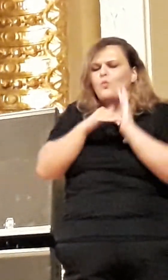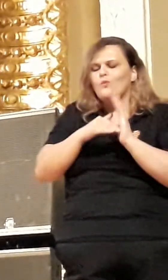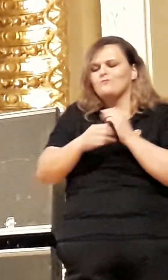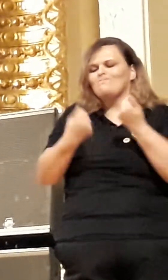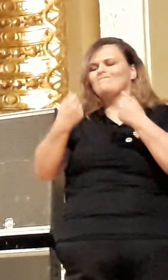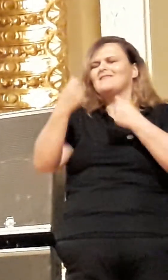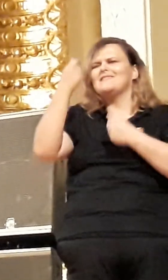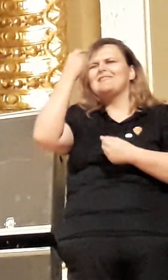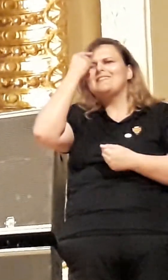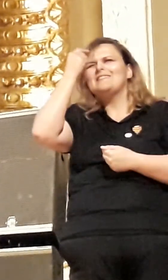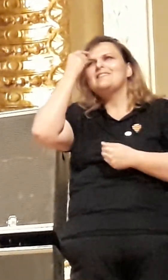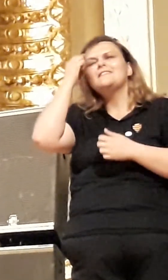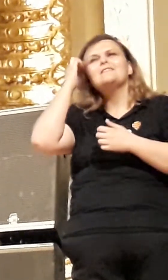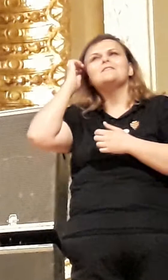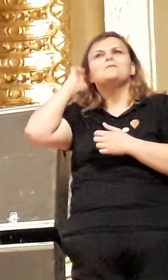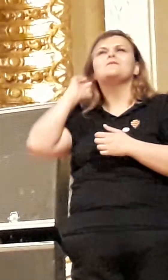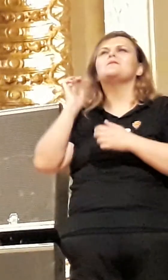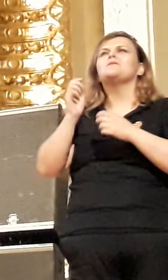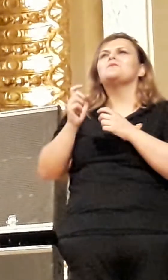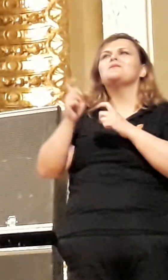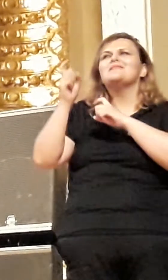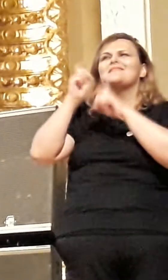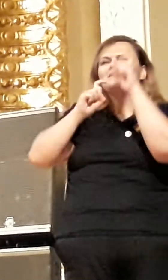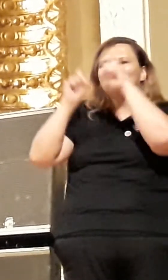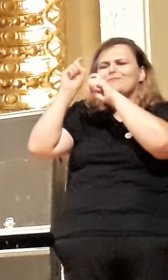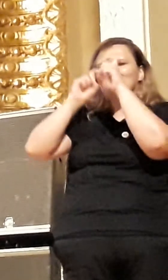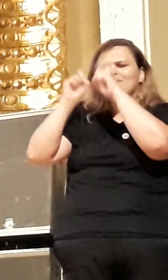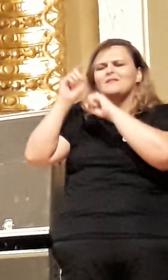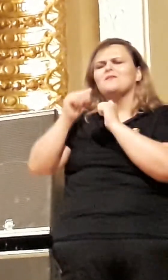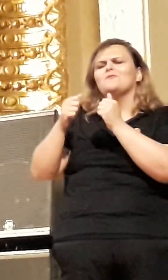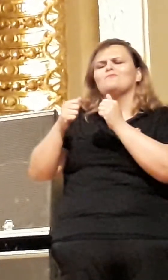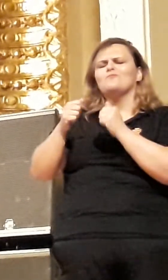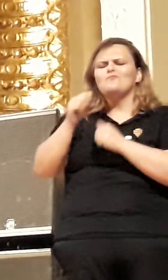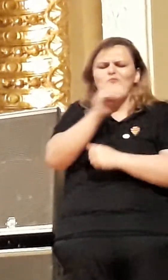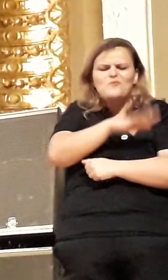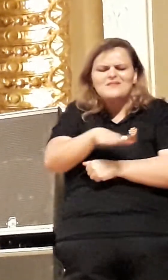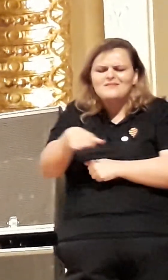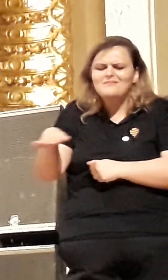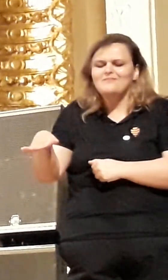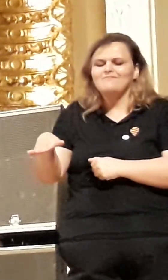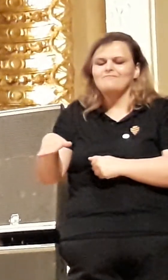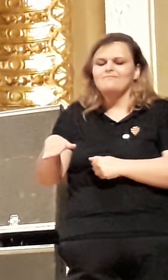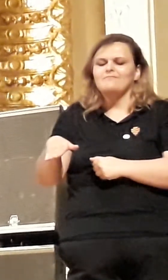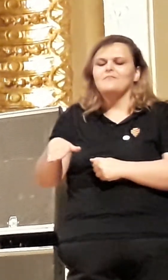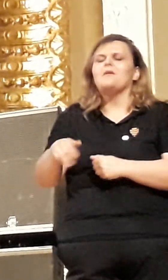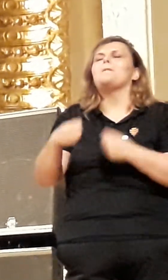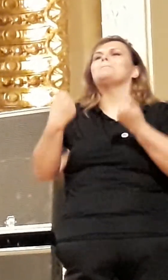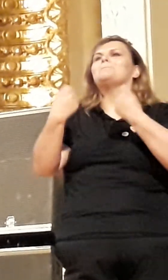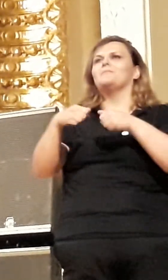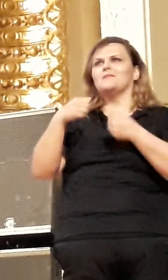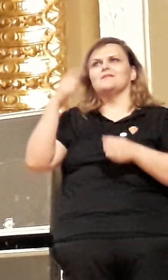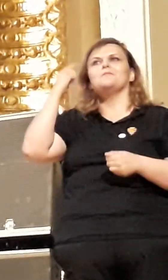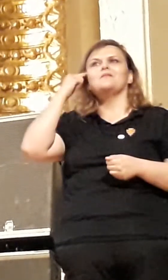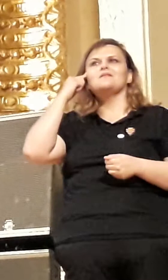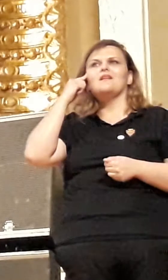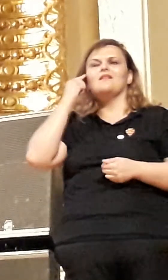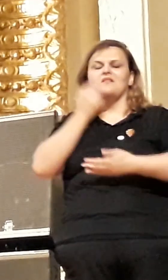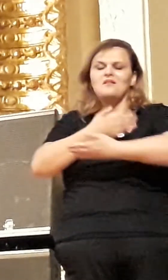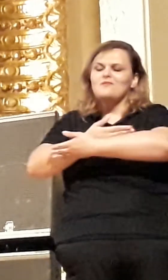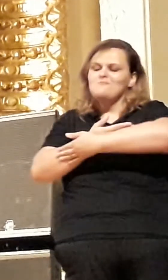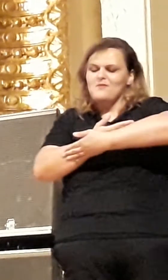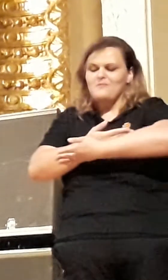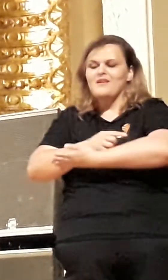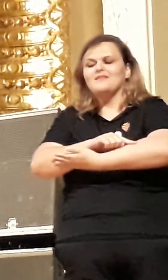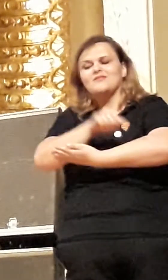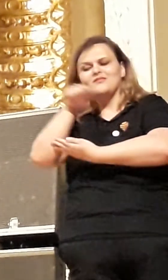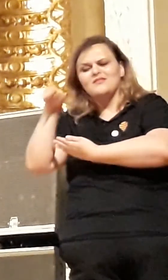preocupam com a vida das crianças do Brasil, para a gente colocar crianças em creche de pré-escola. E